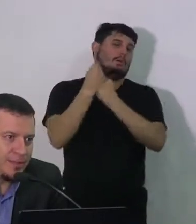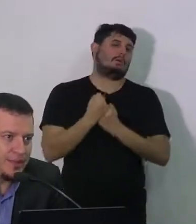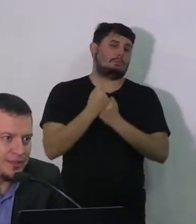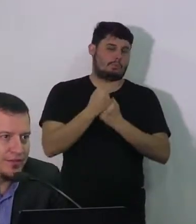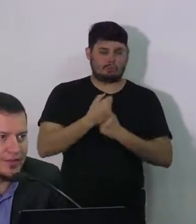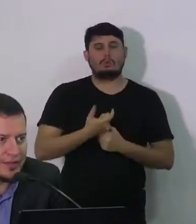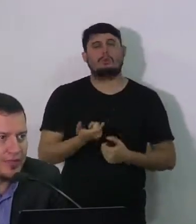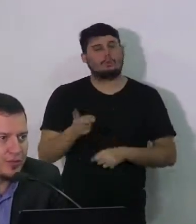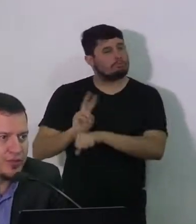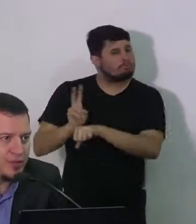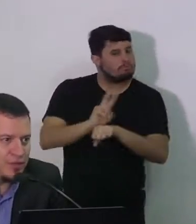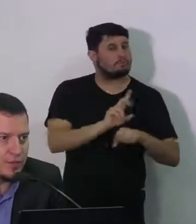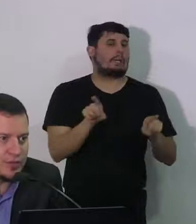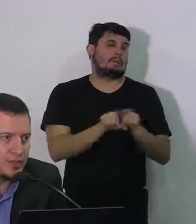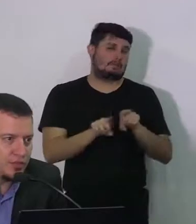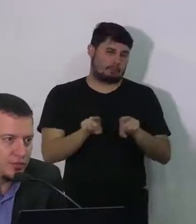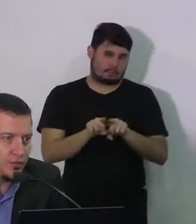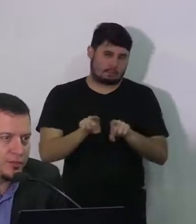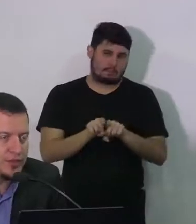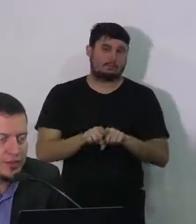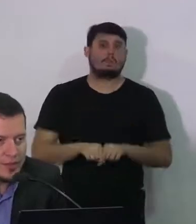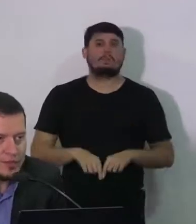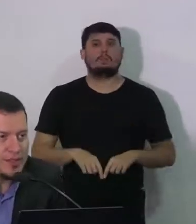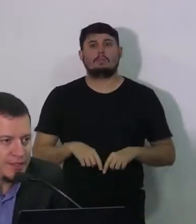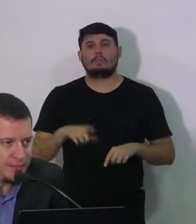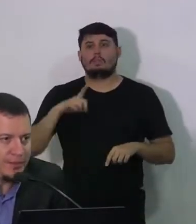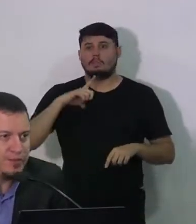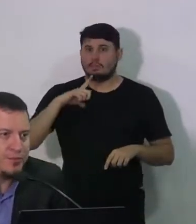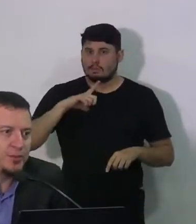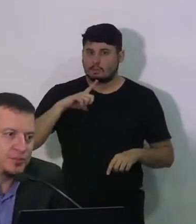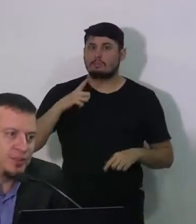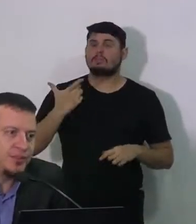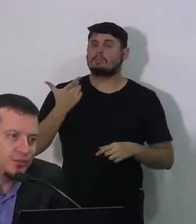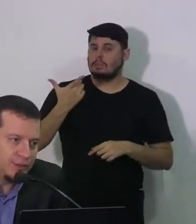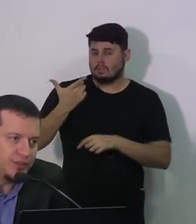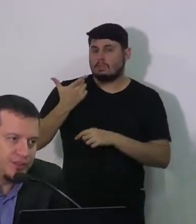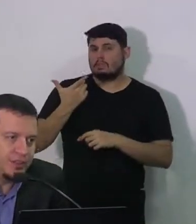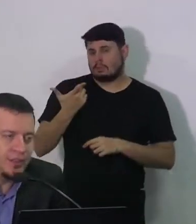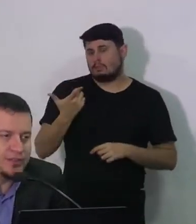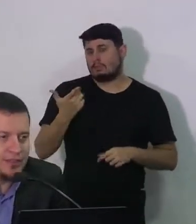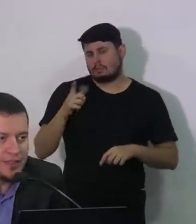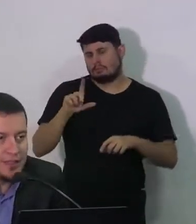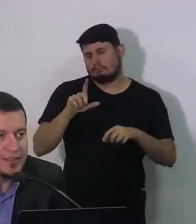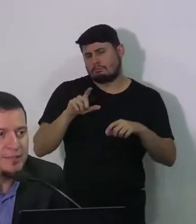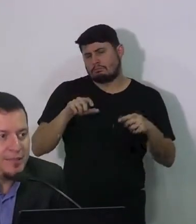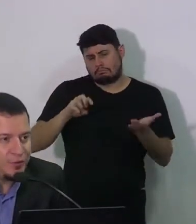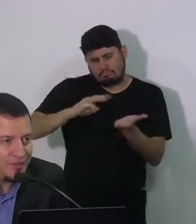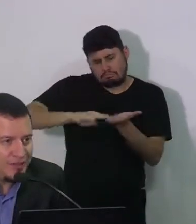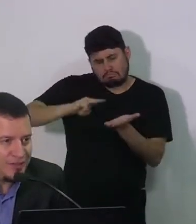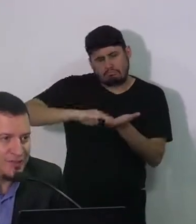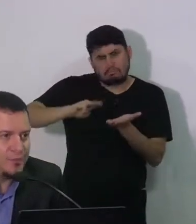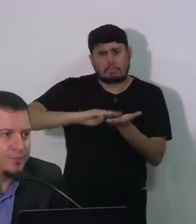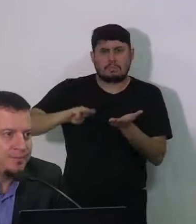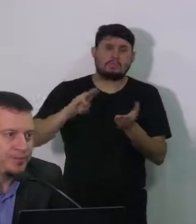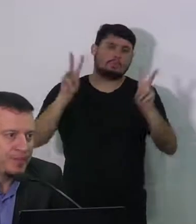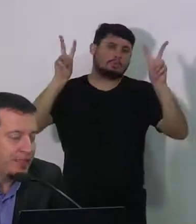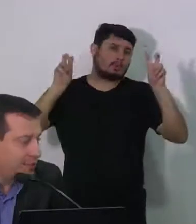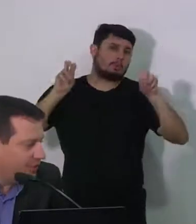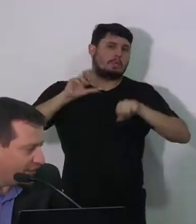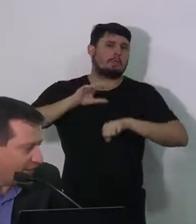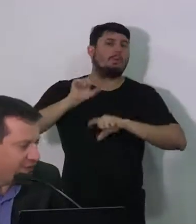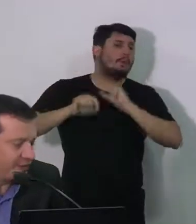vigilância participativa que é lá você dizer como estão os sintomas mas também você pode ajudar em outro tipo de vigilância e também na conscientização.